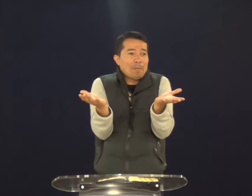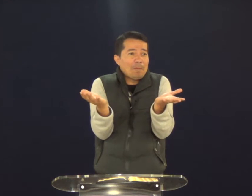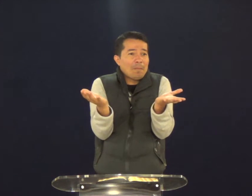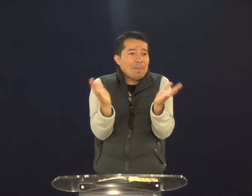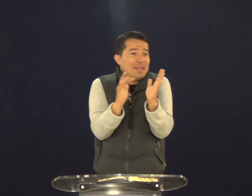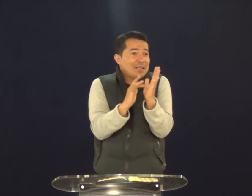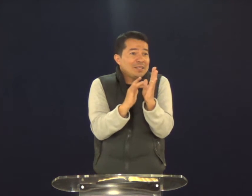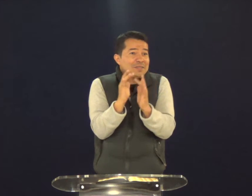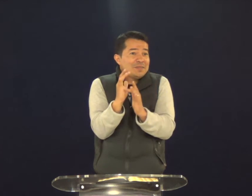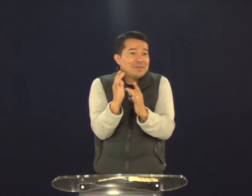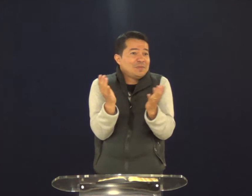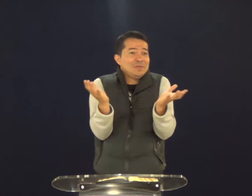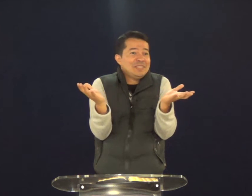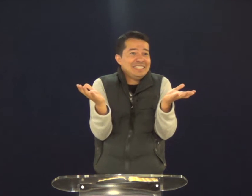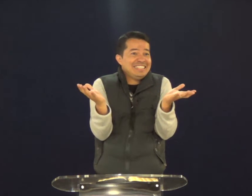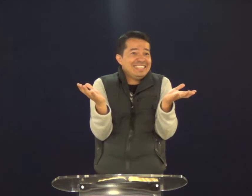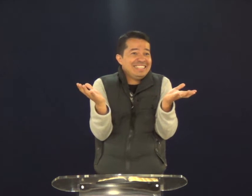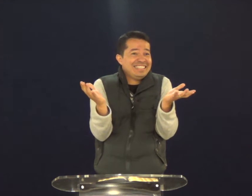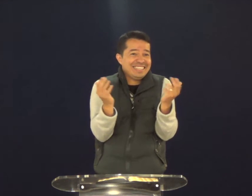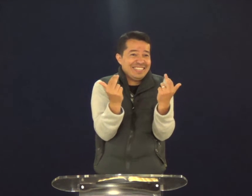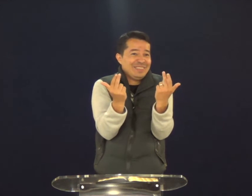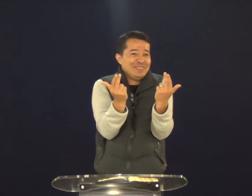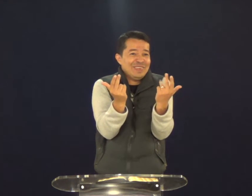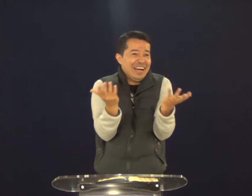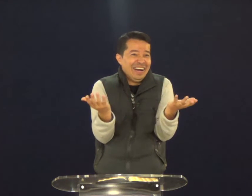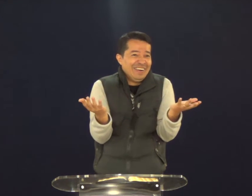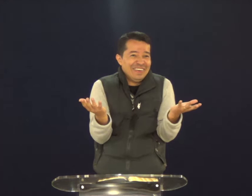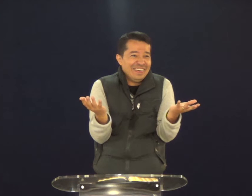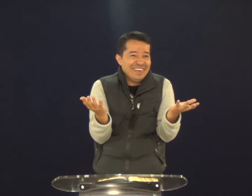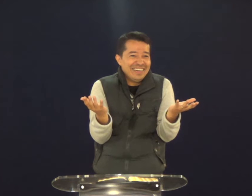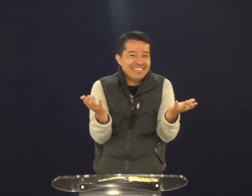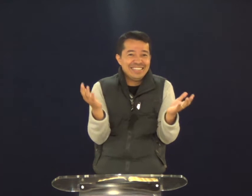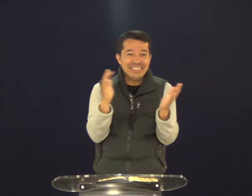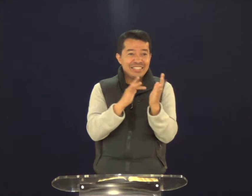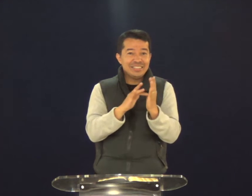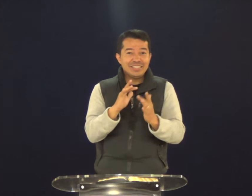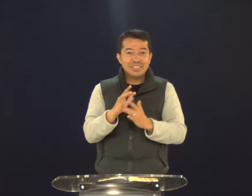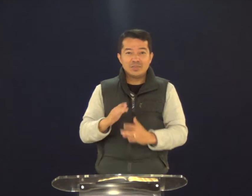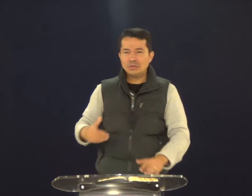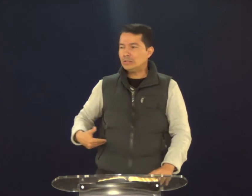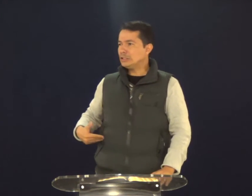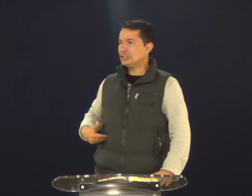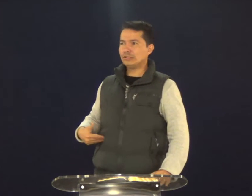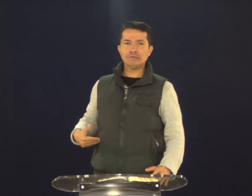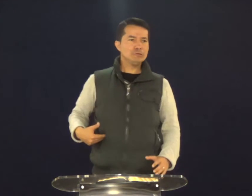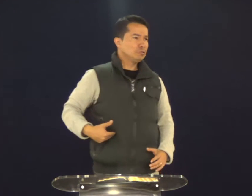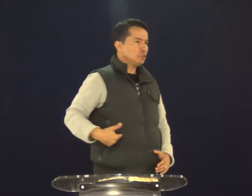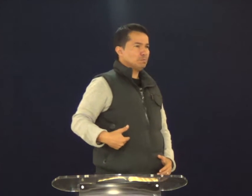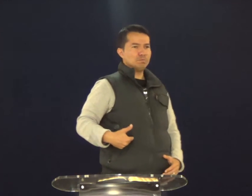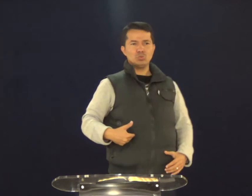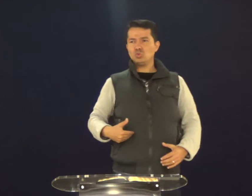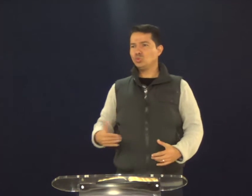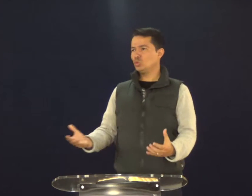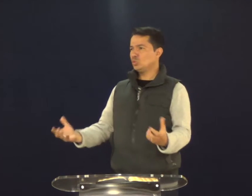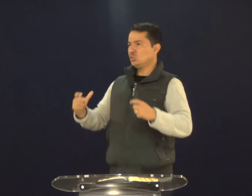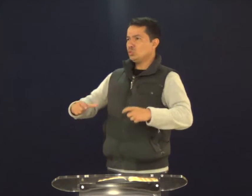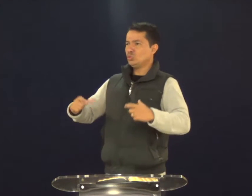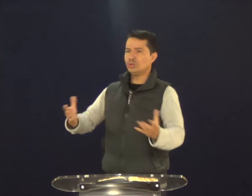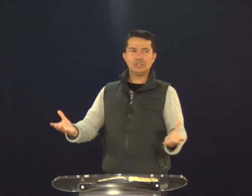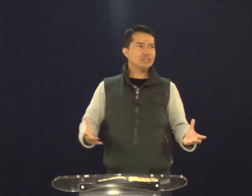Jesus. Jesus. Também. Igual a gente. Jesus sentia fome. Ele estava